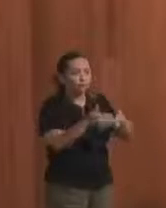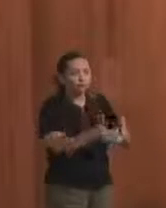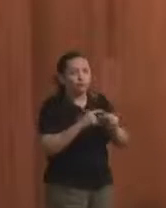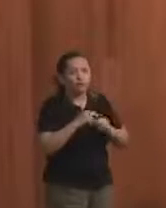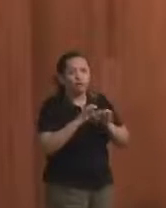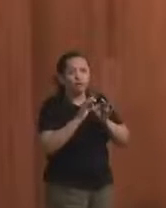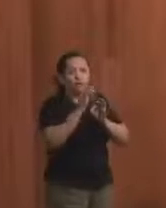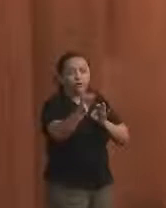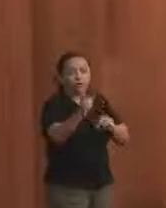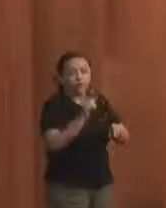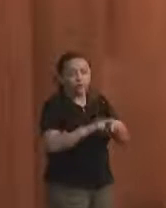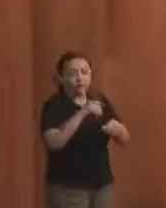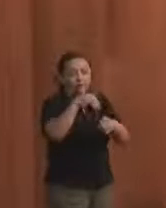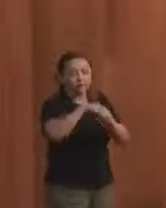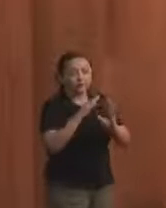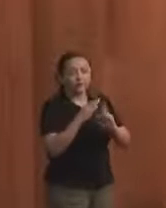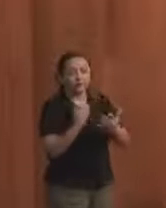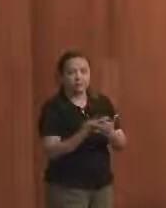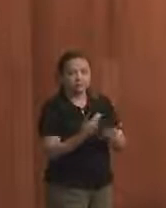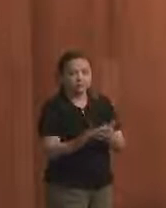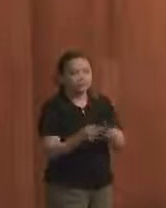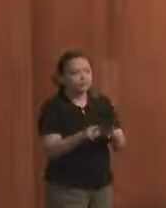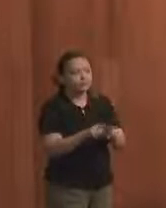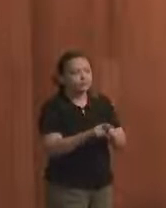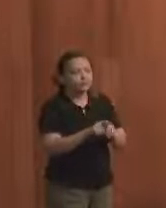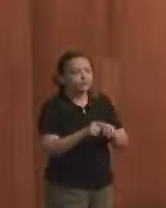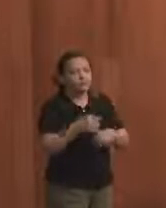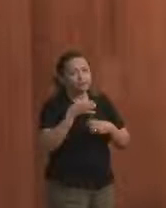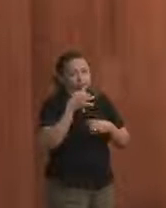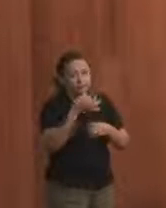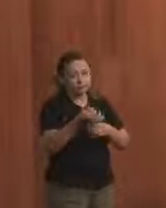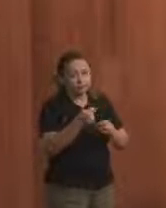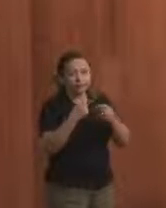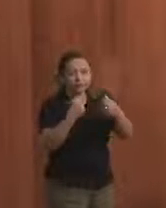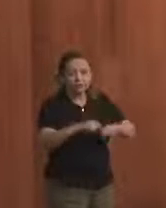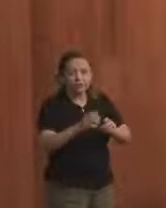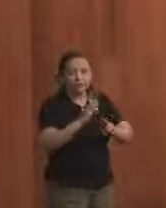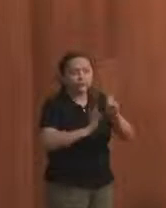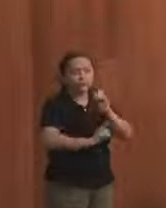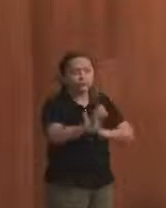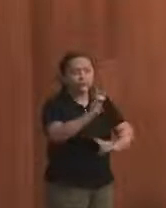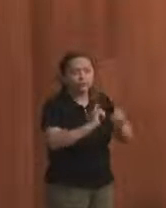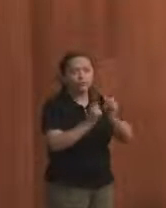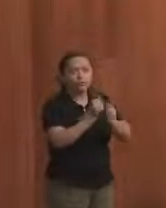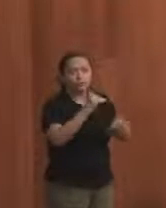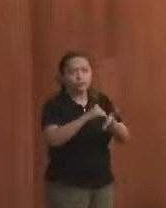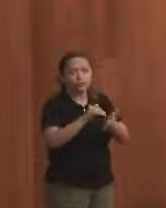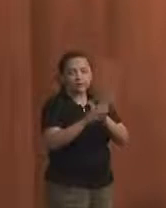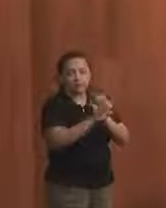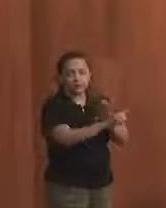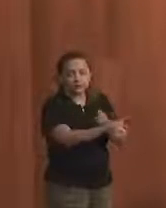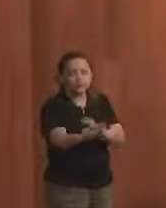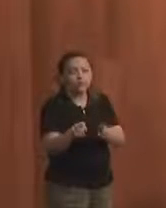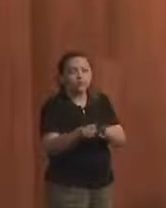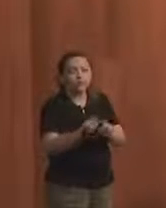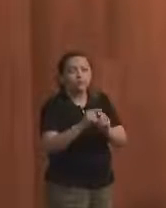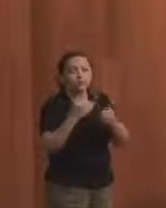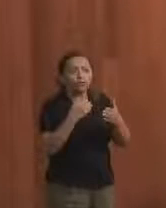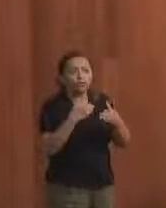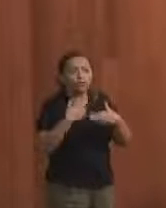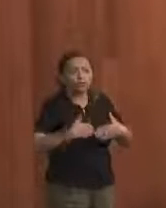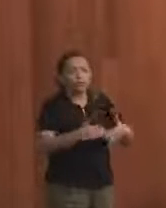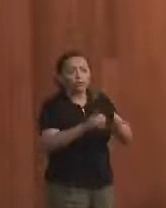longo prazo dentro das escolas. Enfatizou-se também a necessidade de um diálogo com as secretarias de educação e com o próprio MEC,